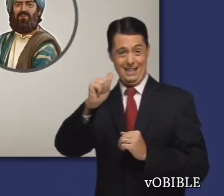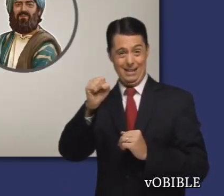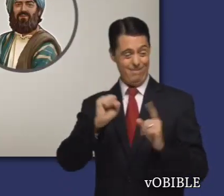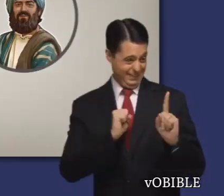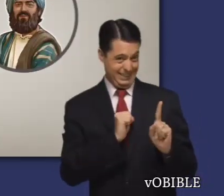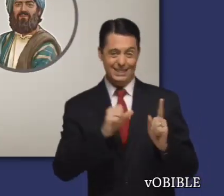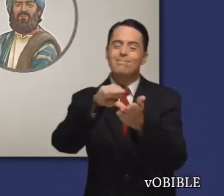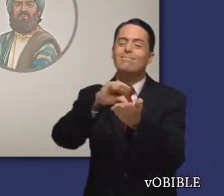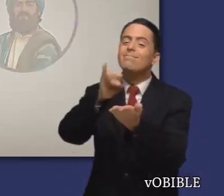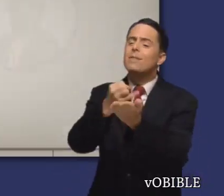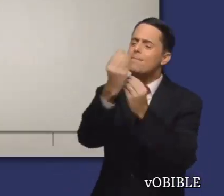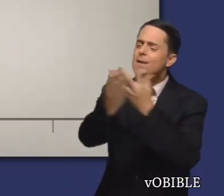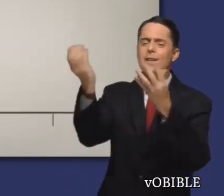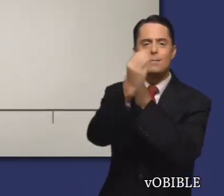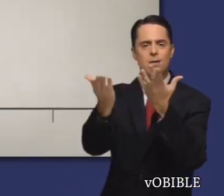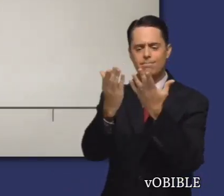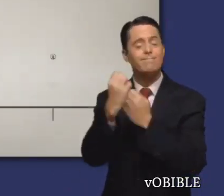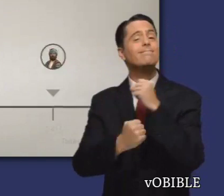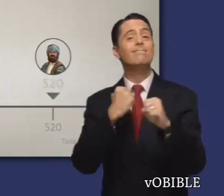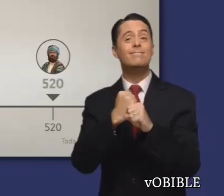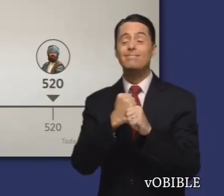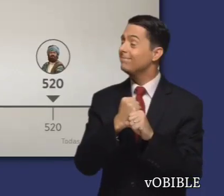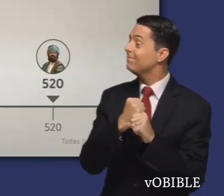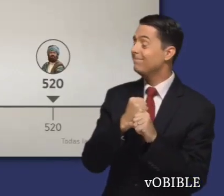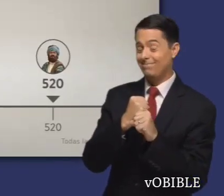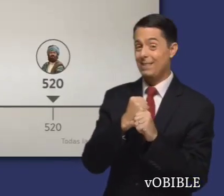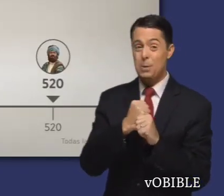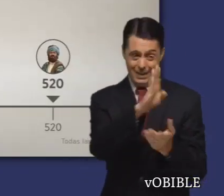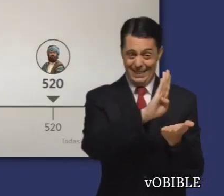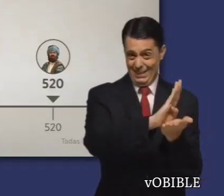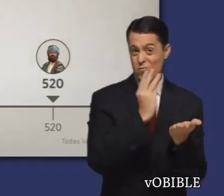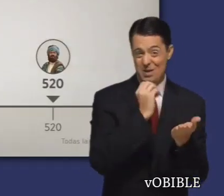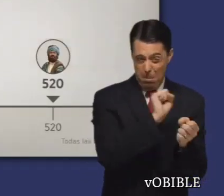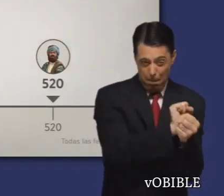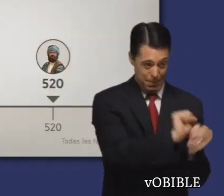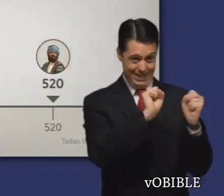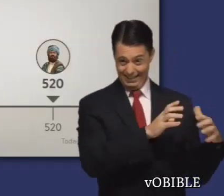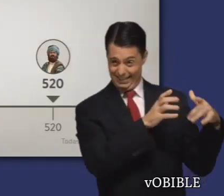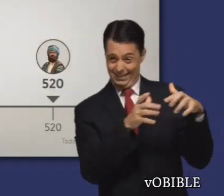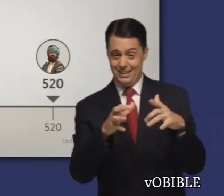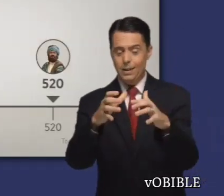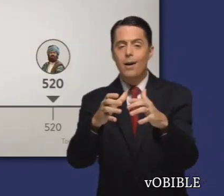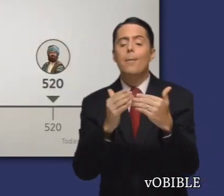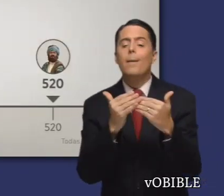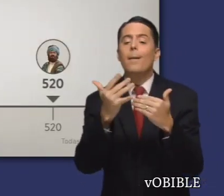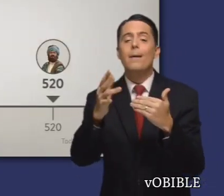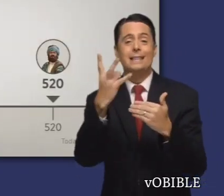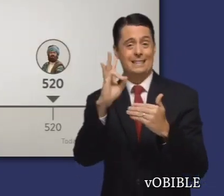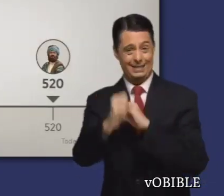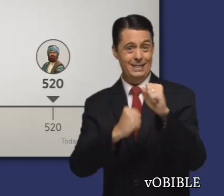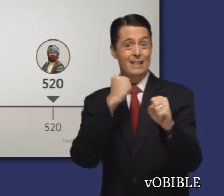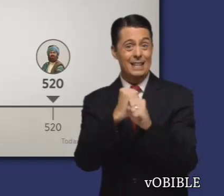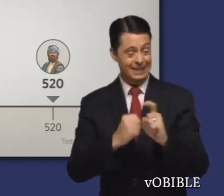Zacarías empezó a profetizar en Jerusalén en el año 520 antes de nuestra era, 17 años después de que los judíos